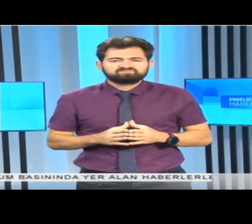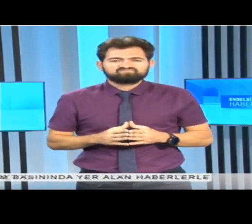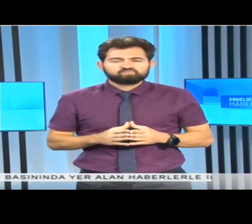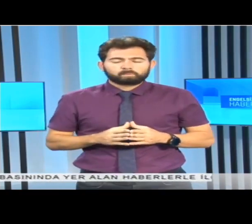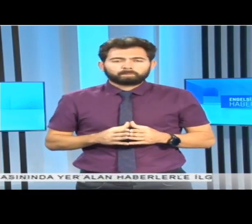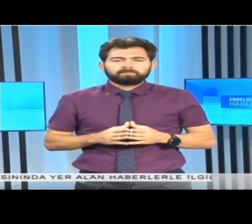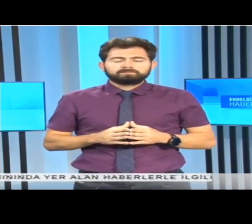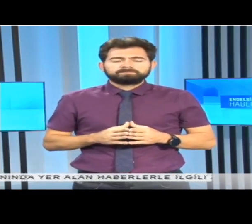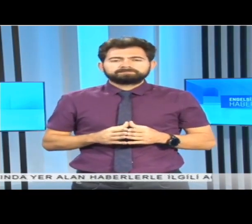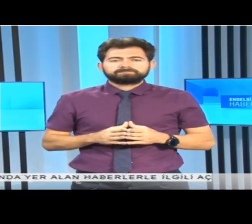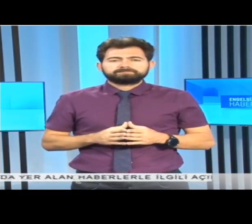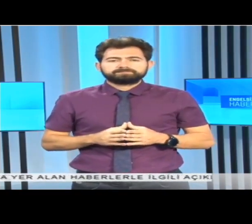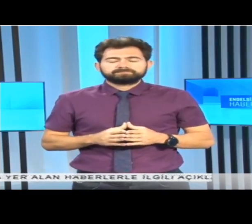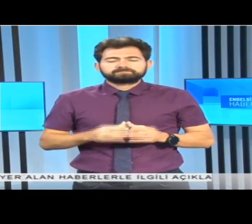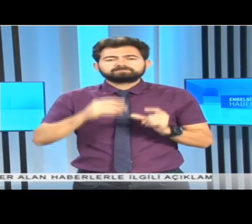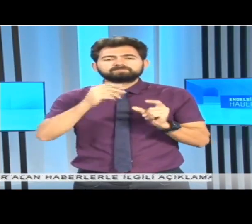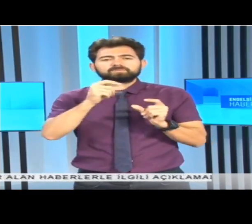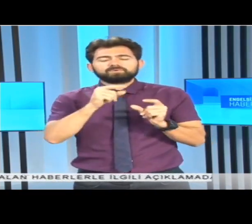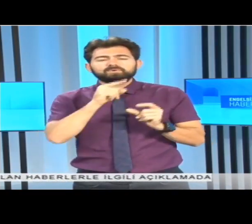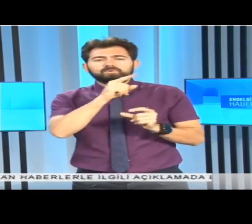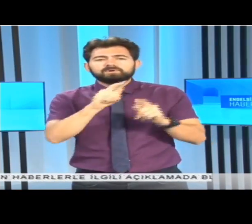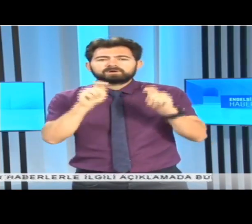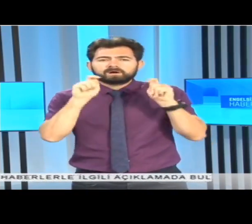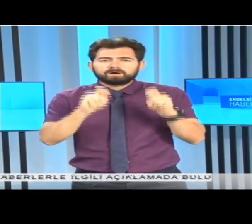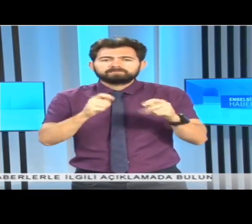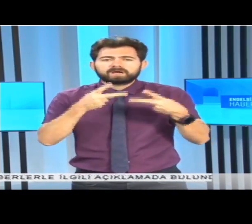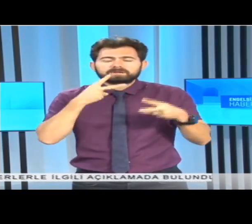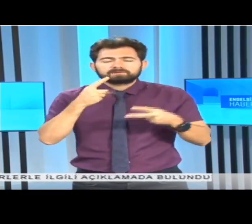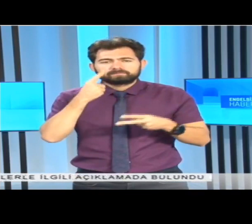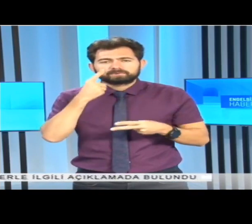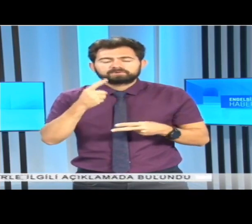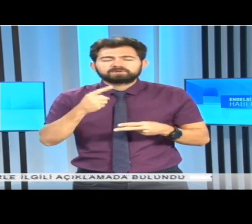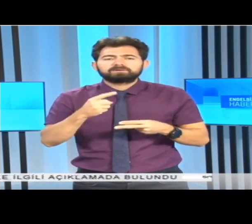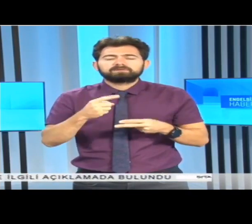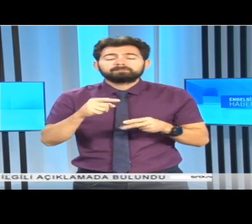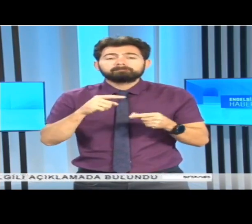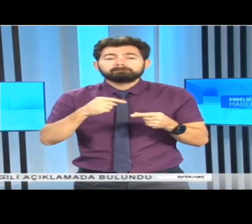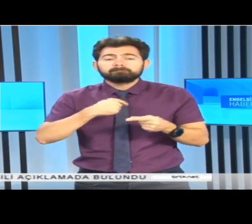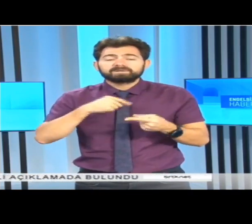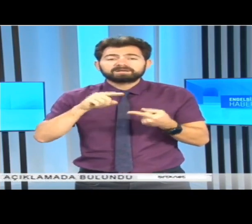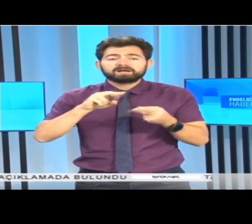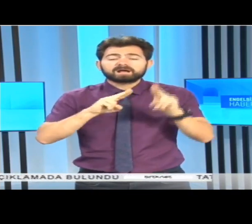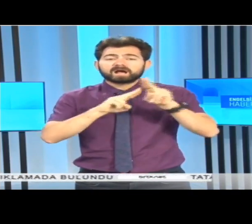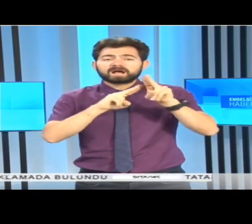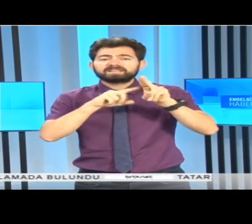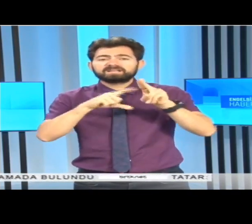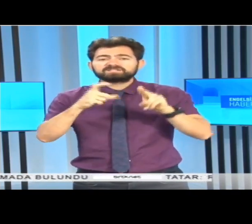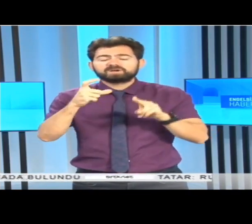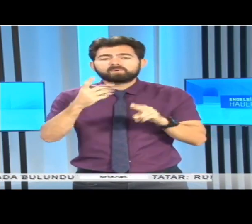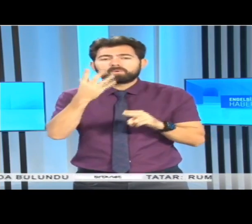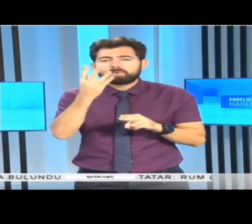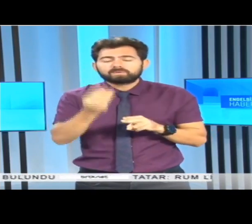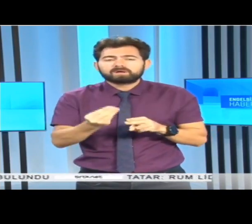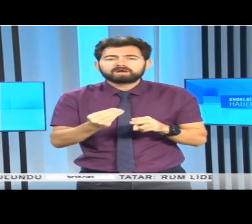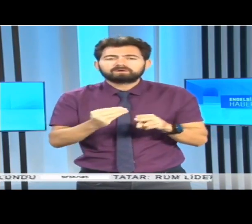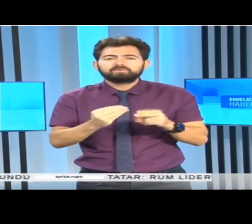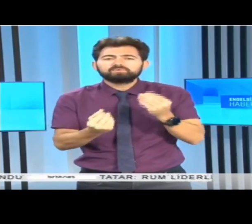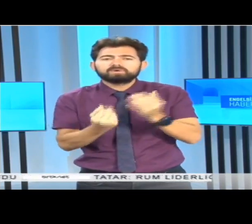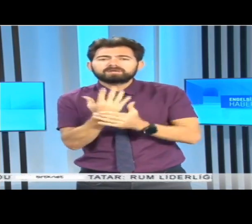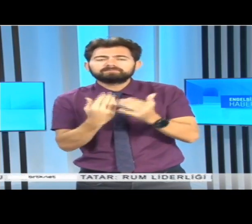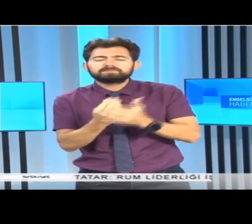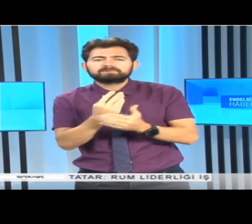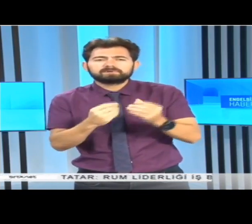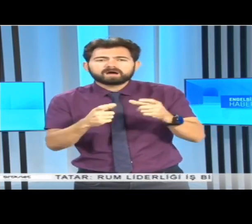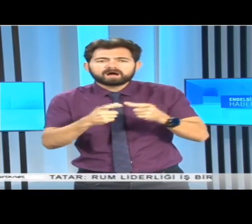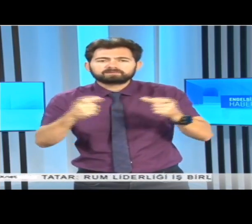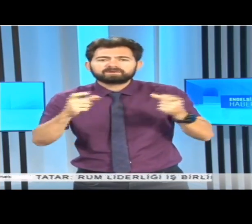Üstel yaptığı açıklamada, hükümet olarak ülkede üretimin arttırılması ve